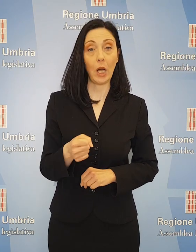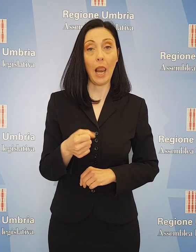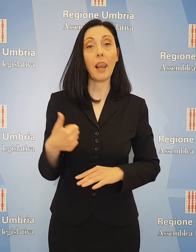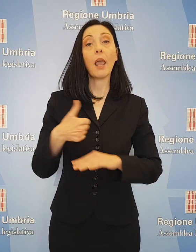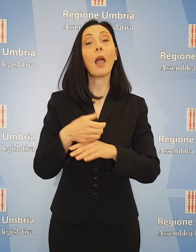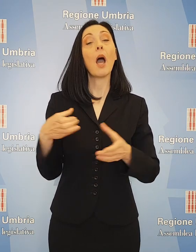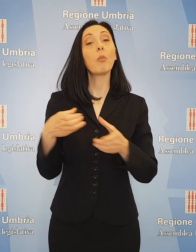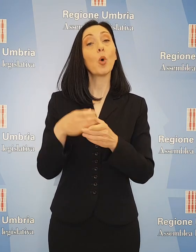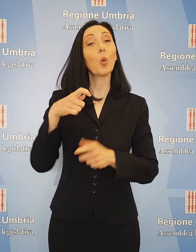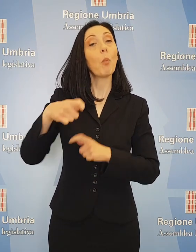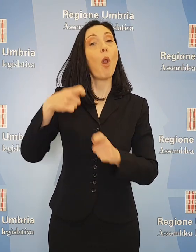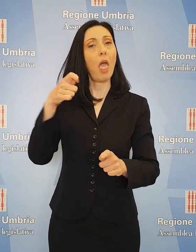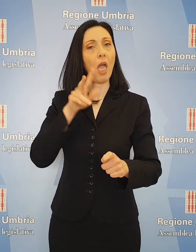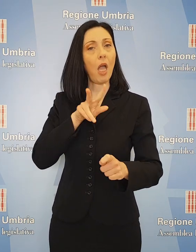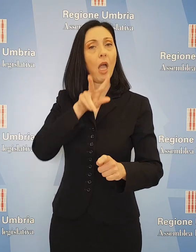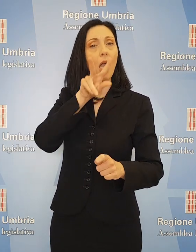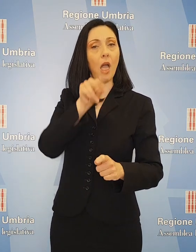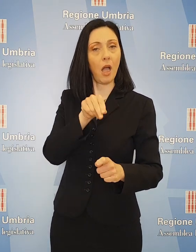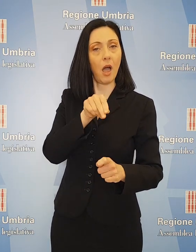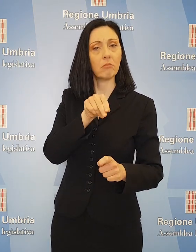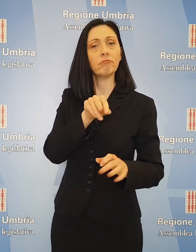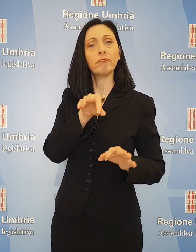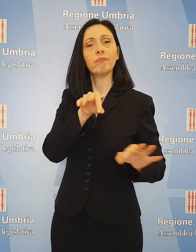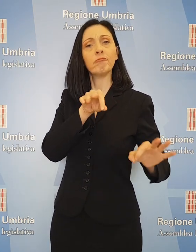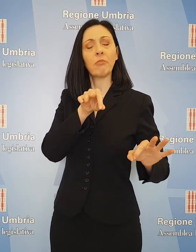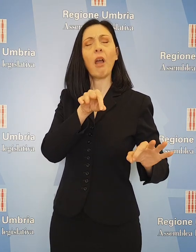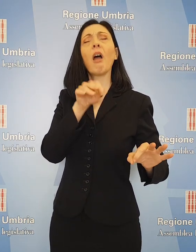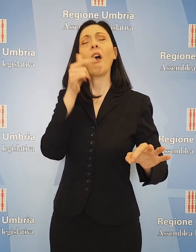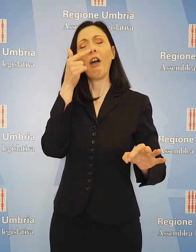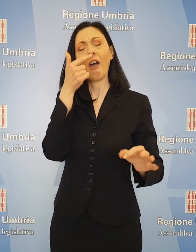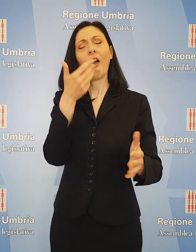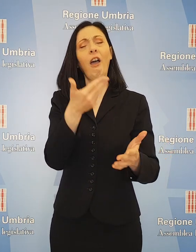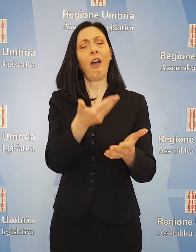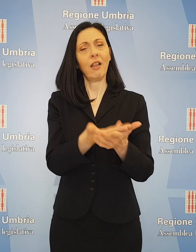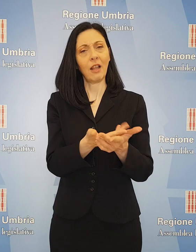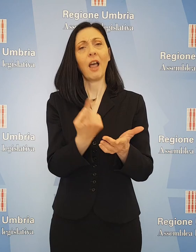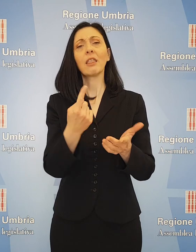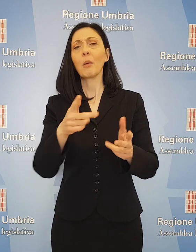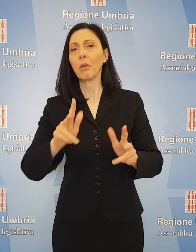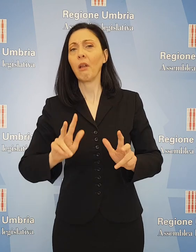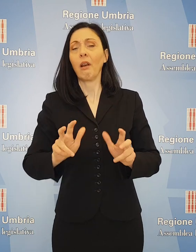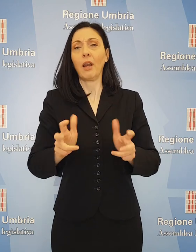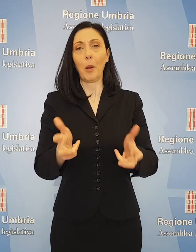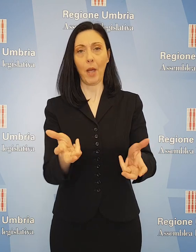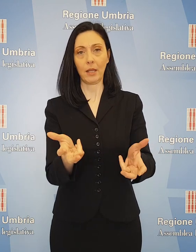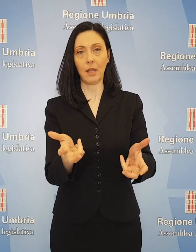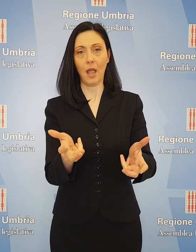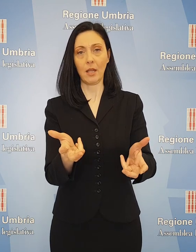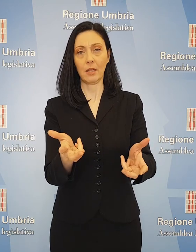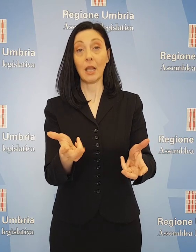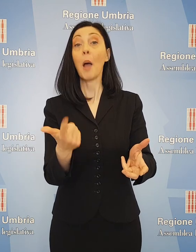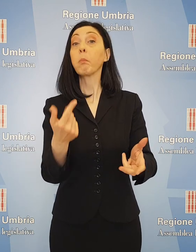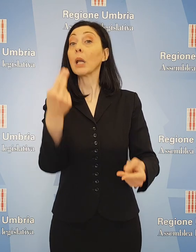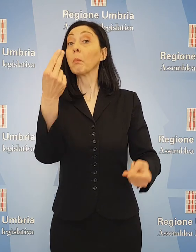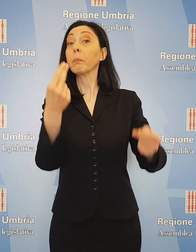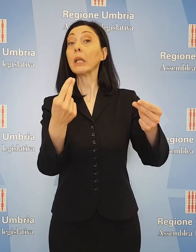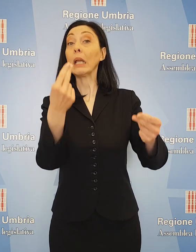Pastorelli, capogruppo della Lega, la manovra è stata articolata nel modo migliore per agevolare la ripartenza, tutelando gli